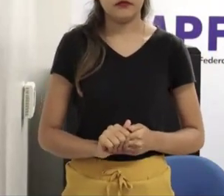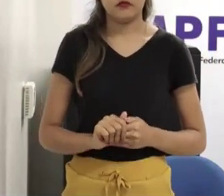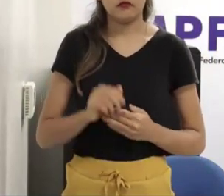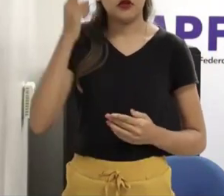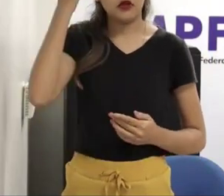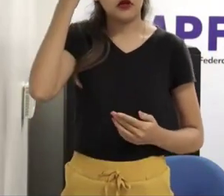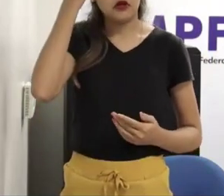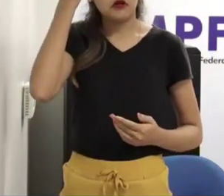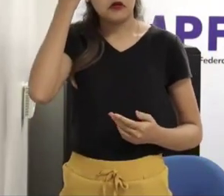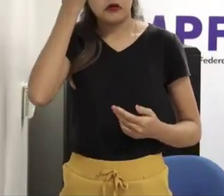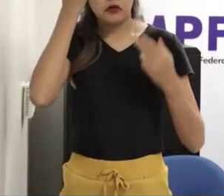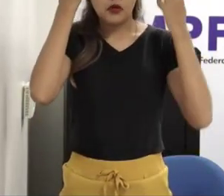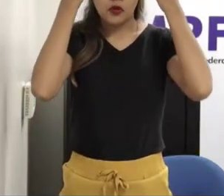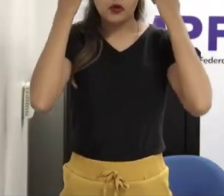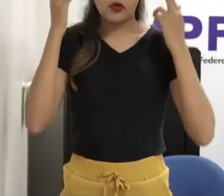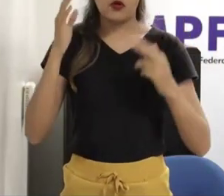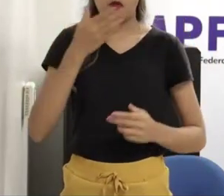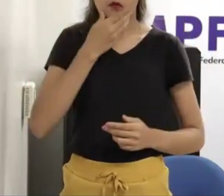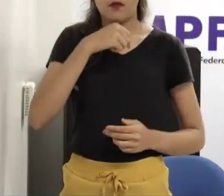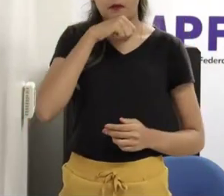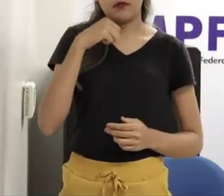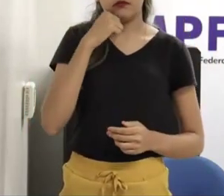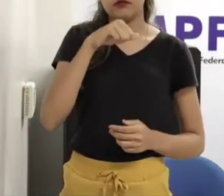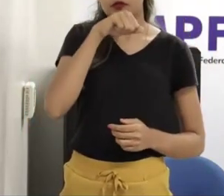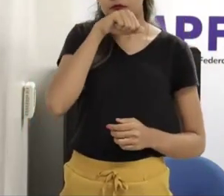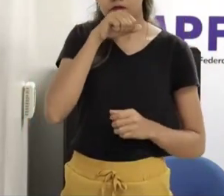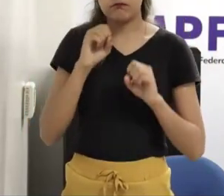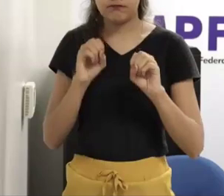escuta isso. Eu até,